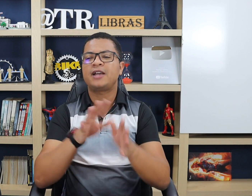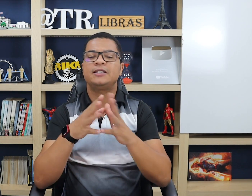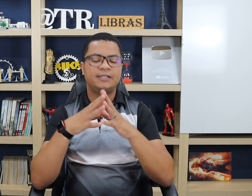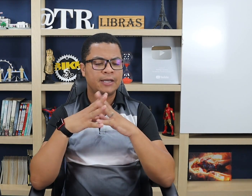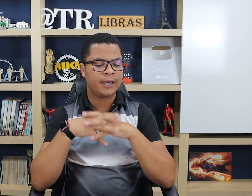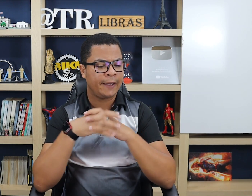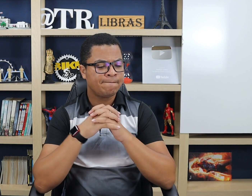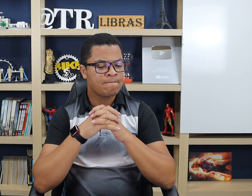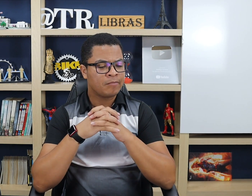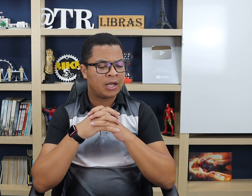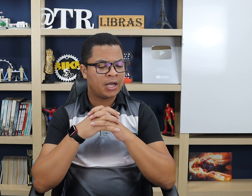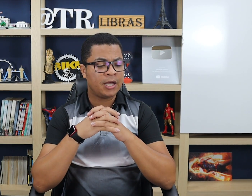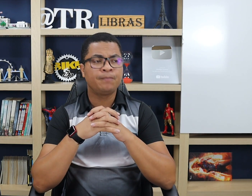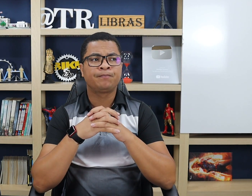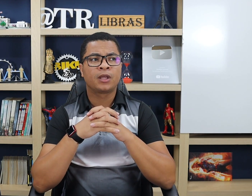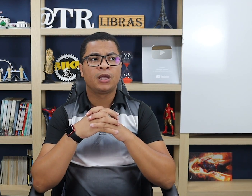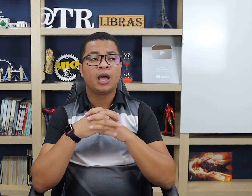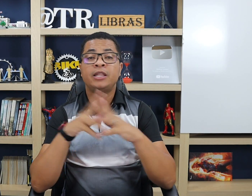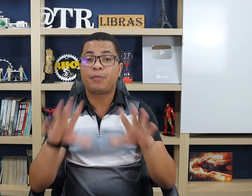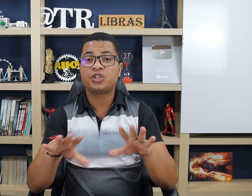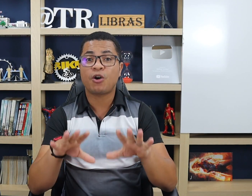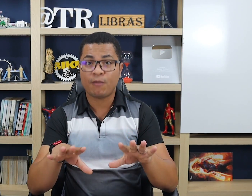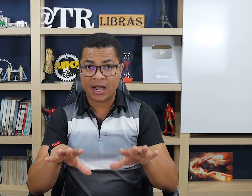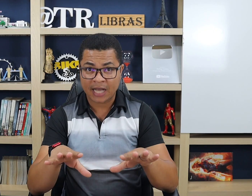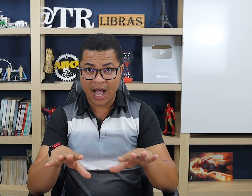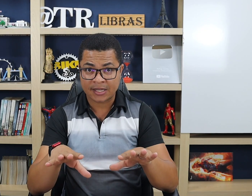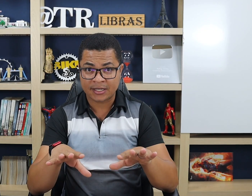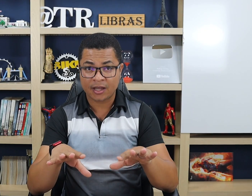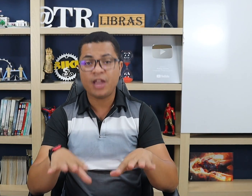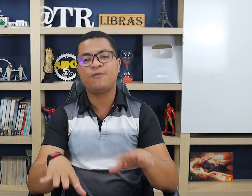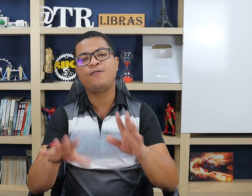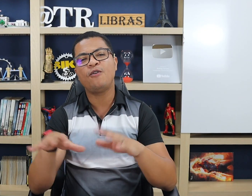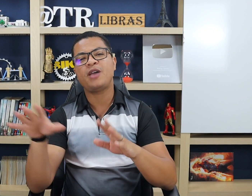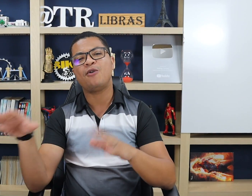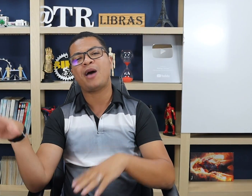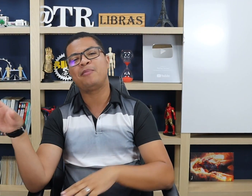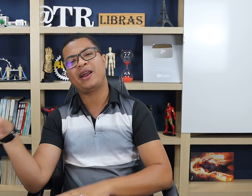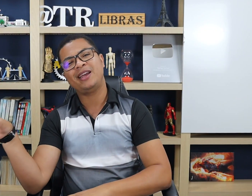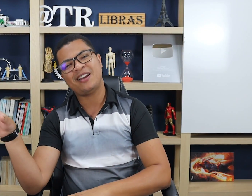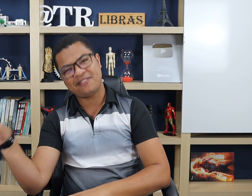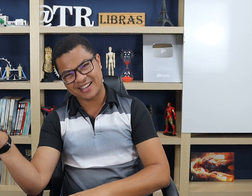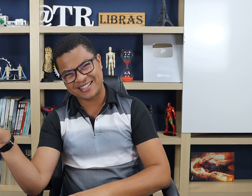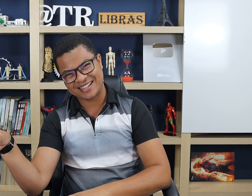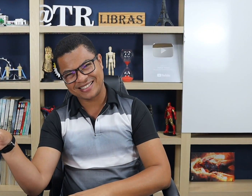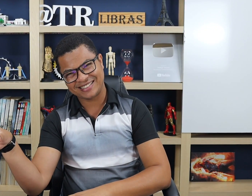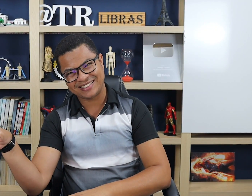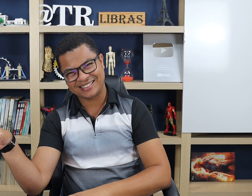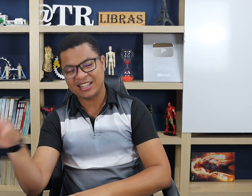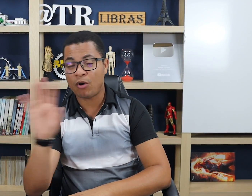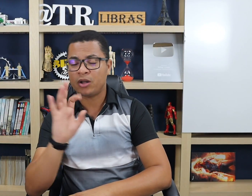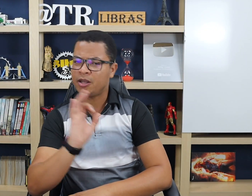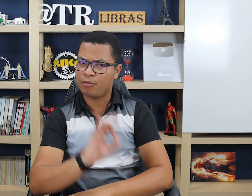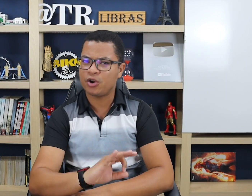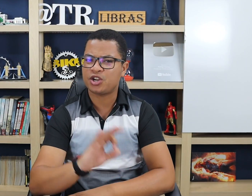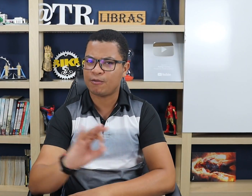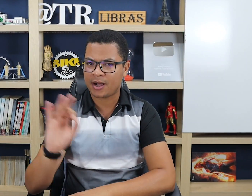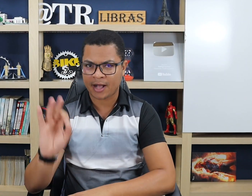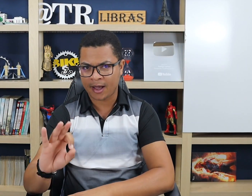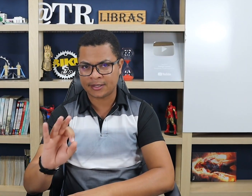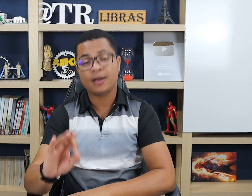frasezinha aí. Depois de arrumar a casa, eu vou me arrumar pra ir na festa. Então, depois de arrumar a casa,